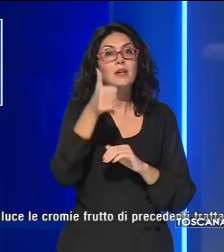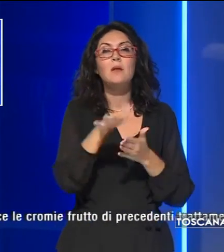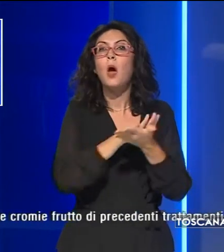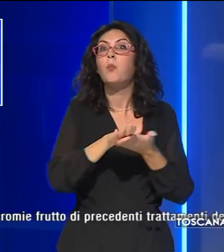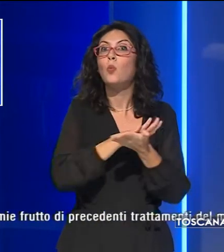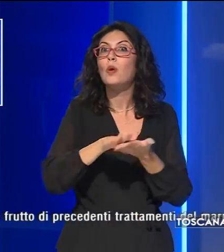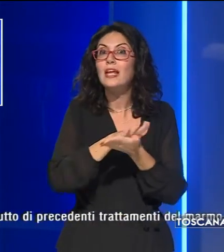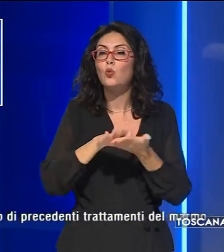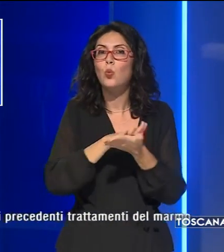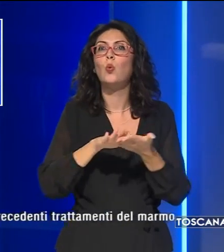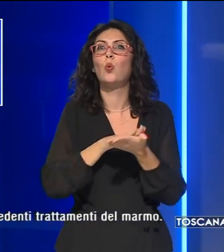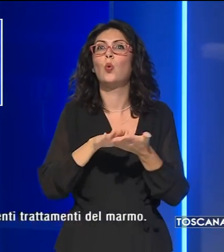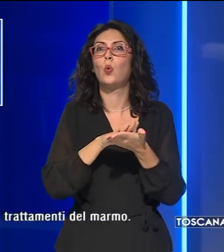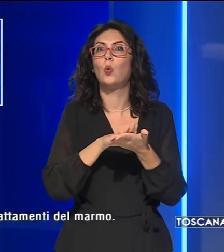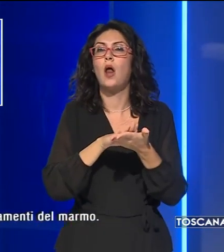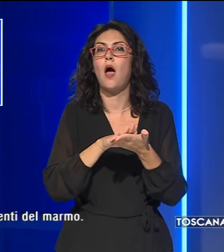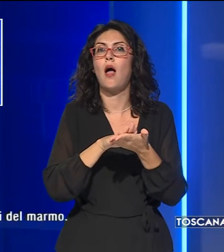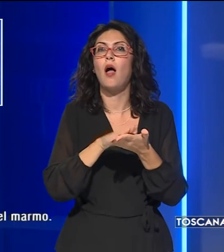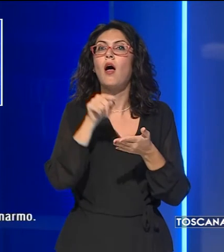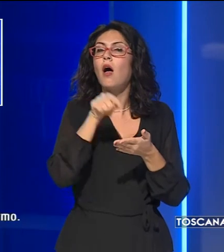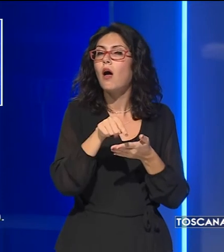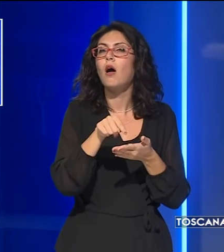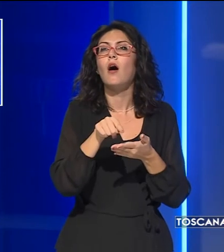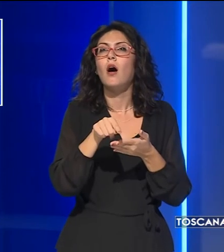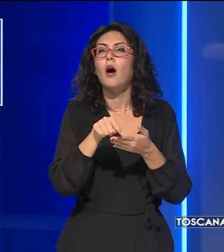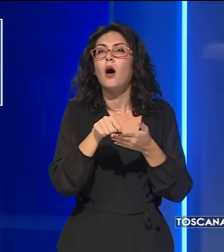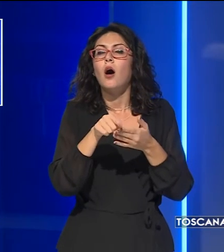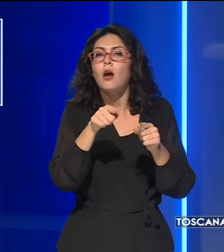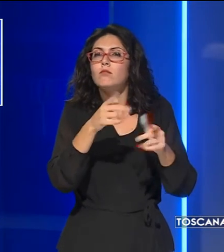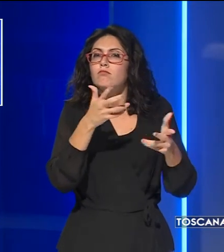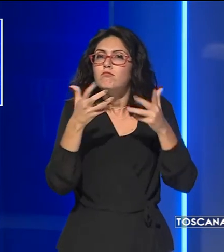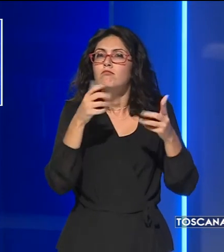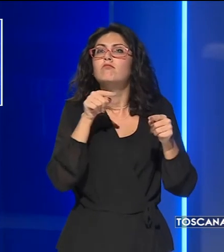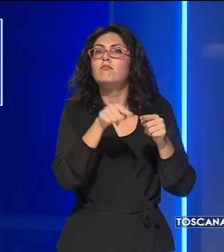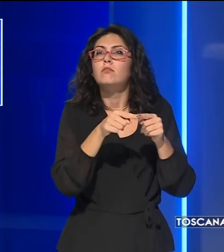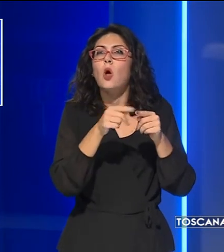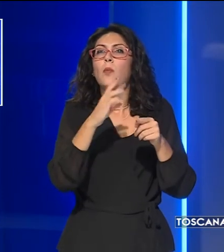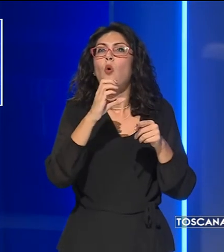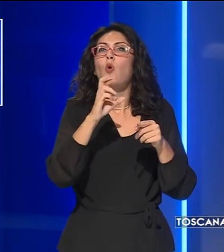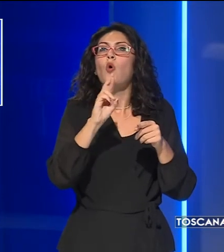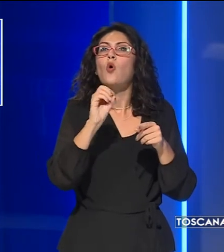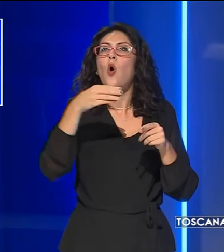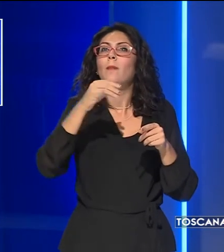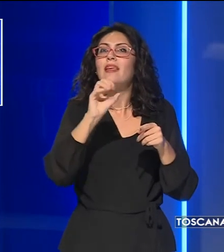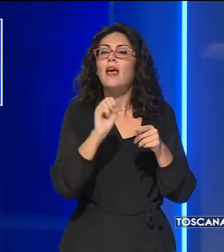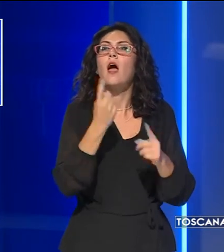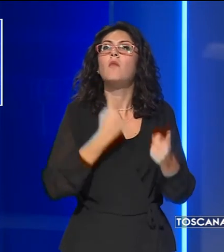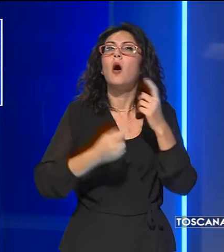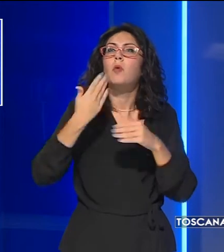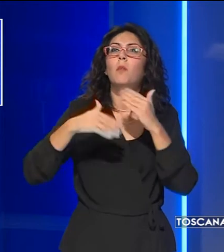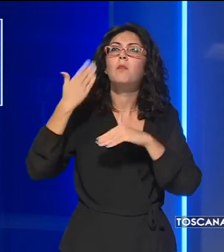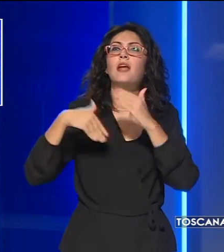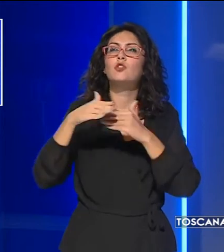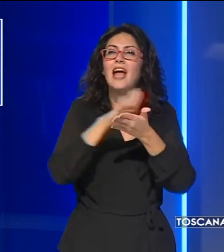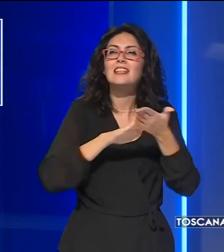superficie sta riportando alla luce le cromie frutto di precedenti trattamenti